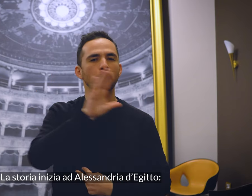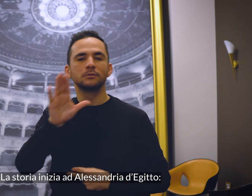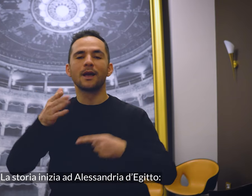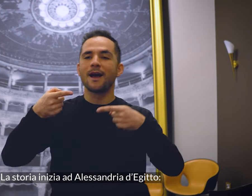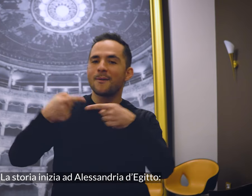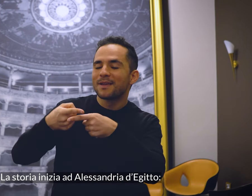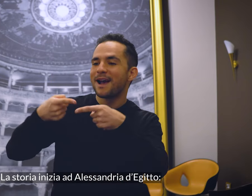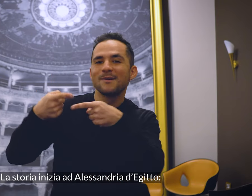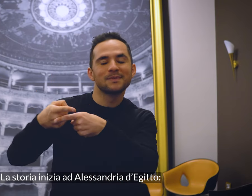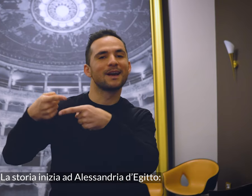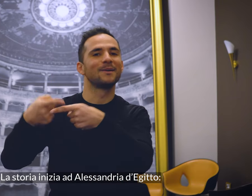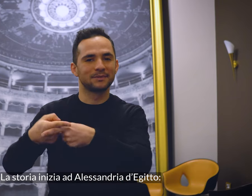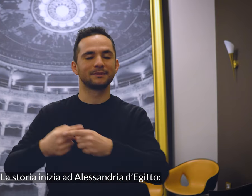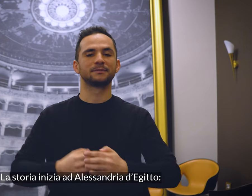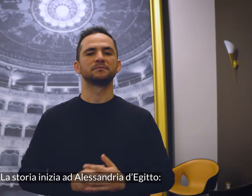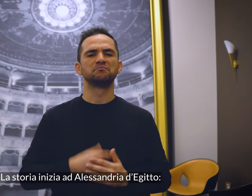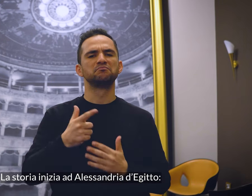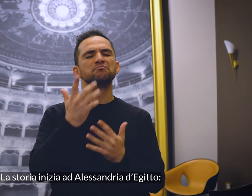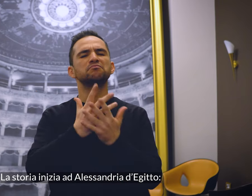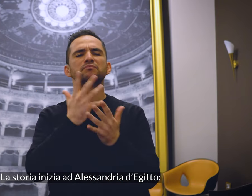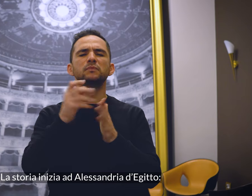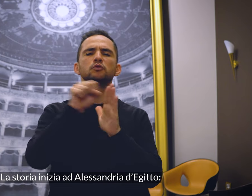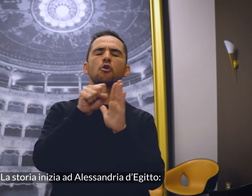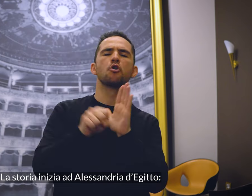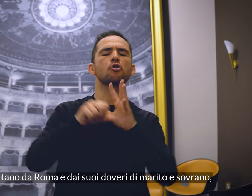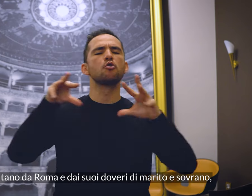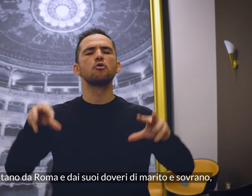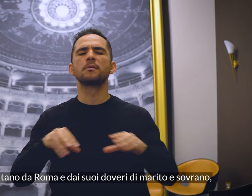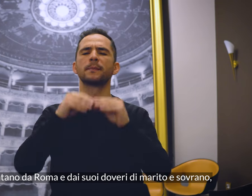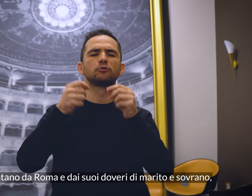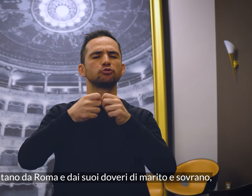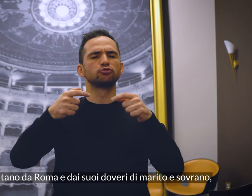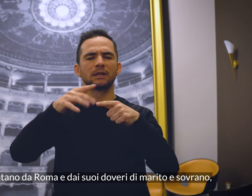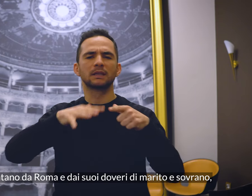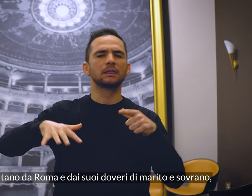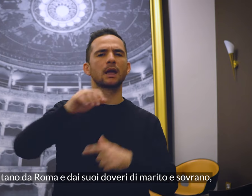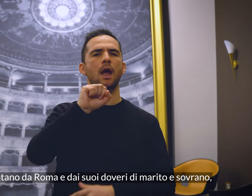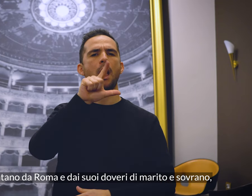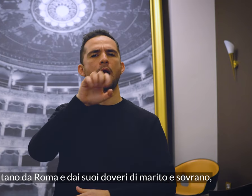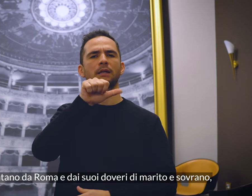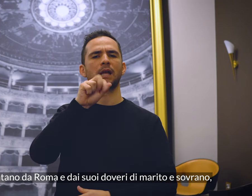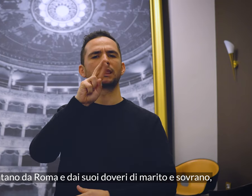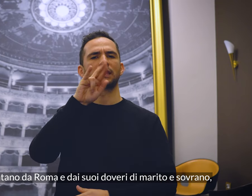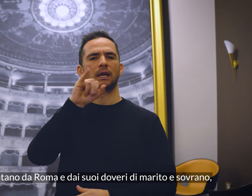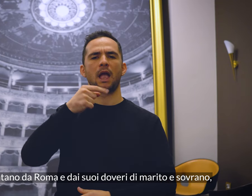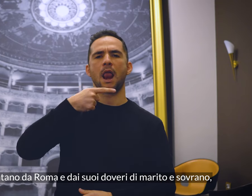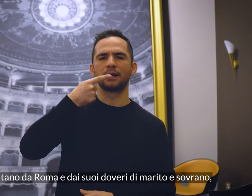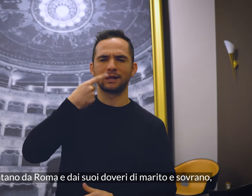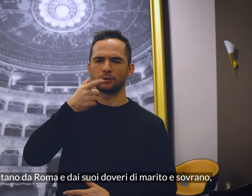inizia ad Alessandria d'Egitto. Antonio, lontano da Roma e dai suoi doveri